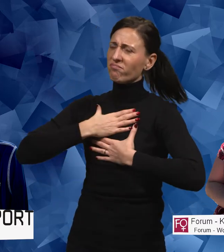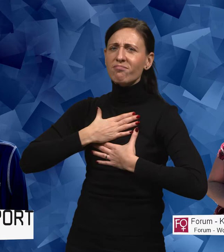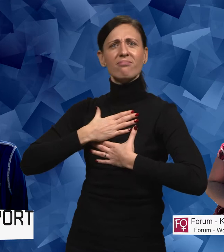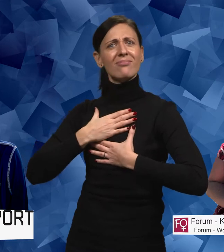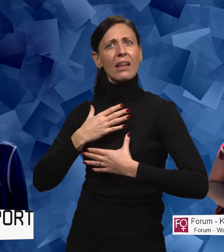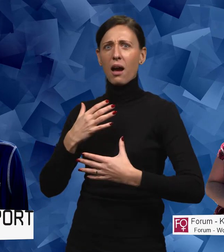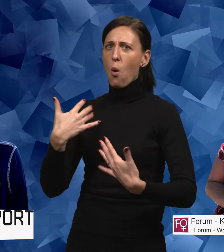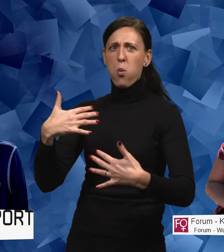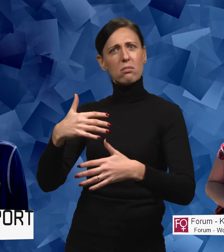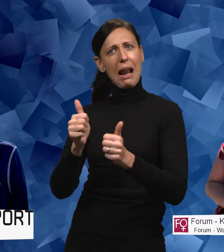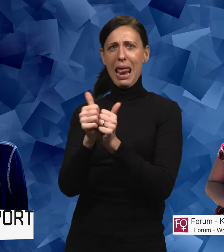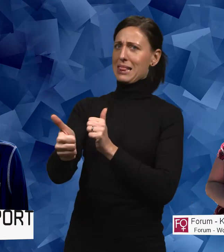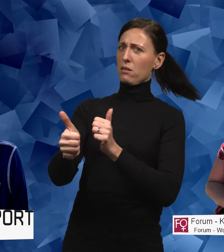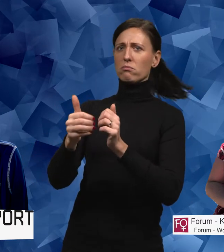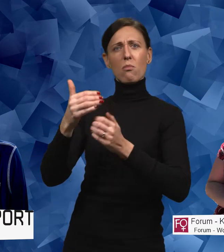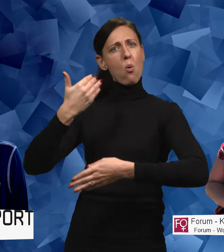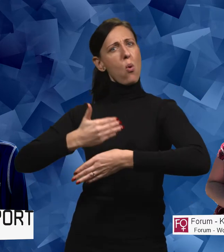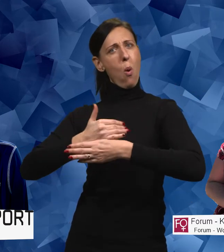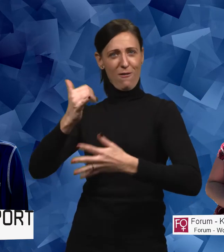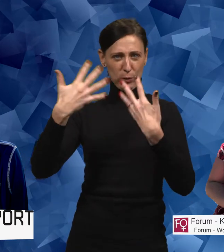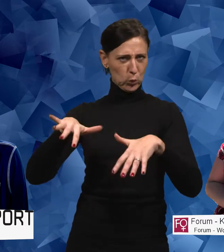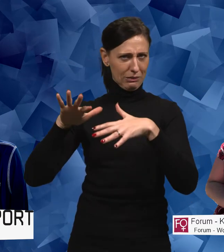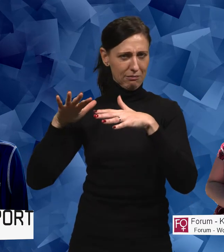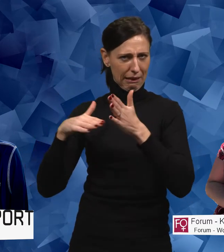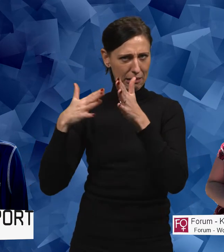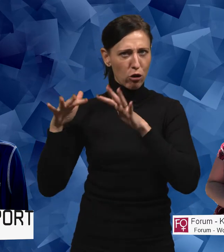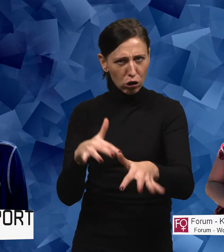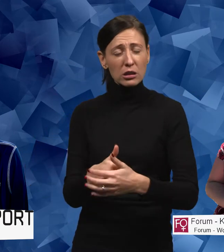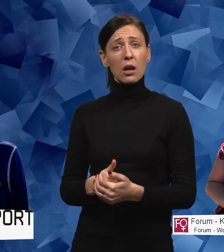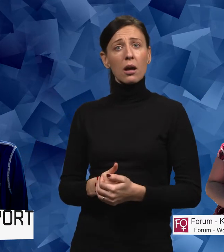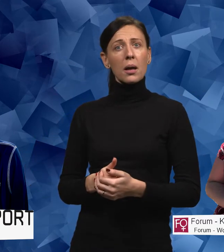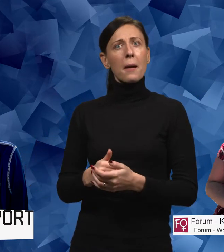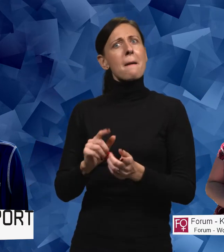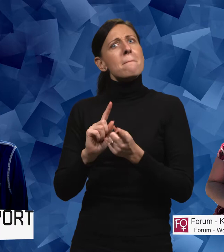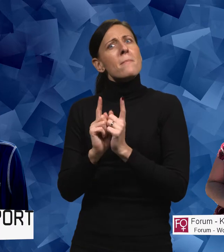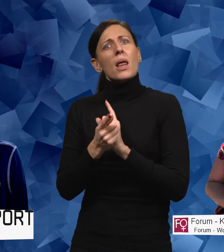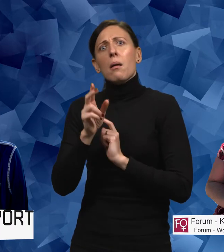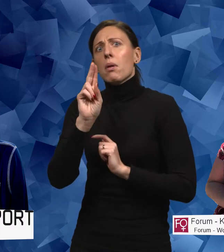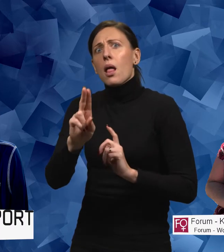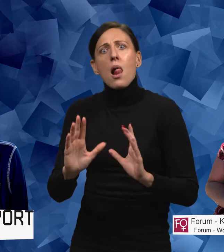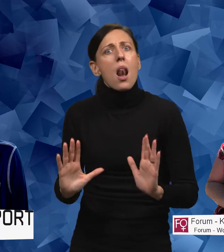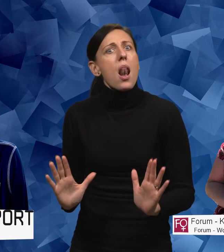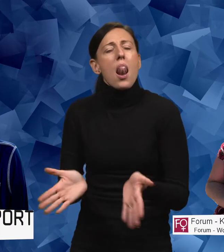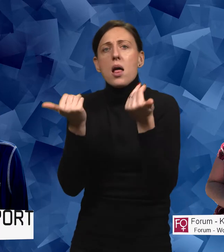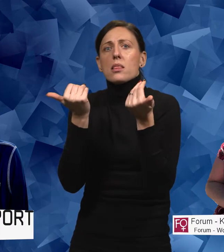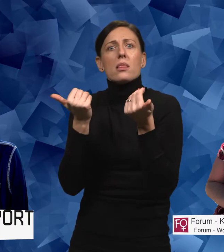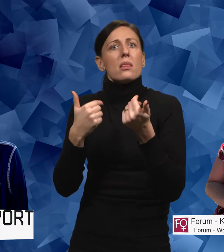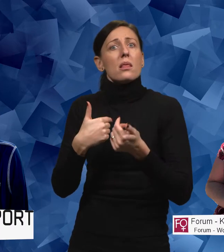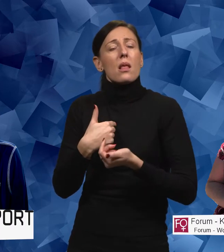ledande roller i funktionshinderrörelsen. Och det blir väldigt lätt att man